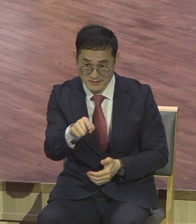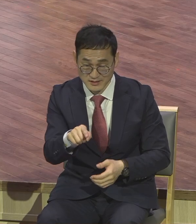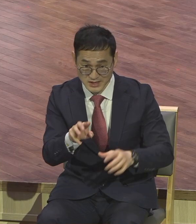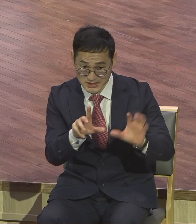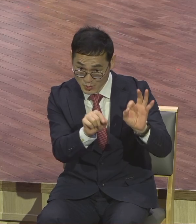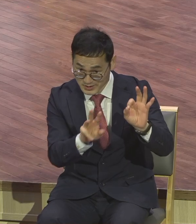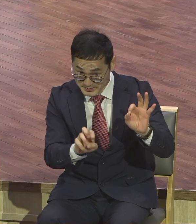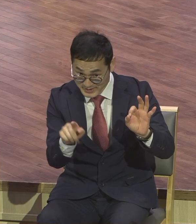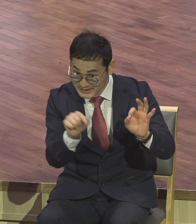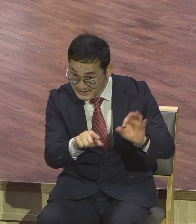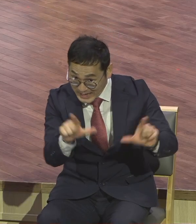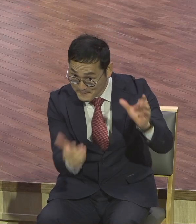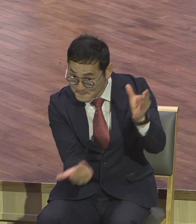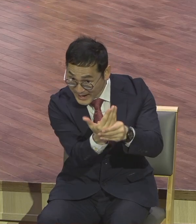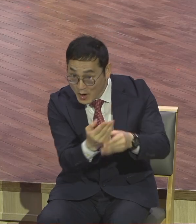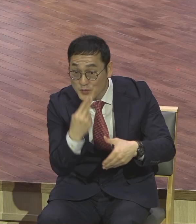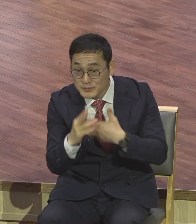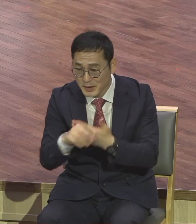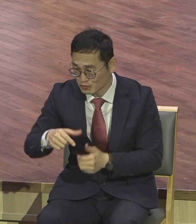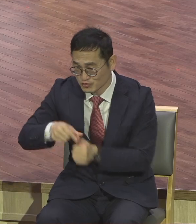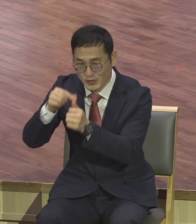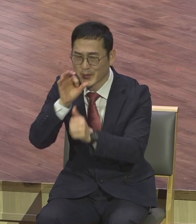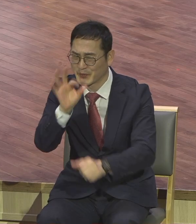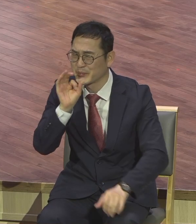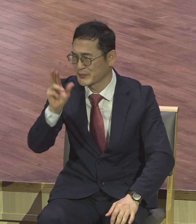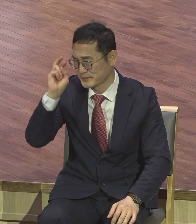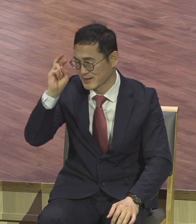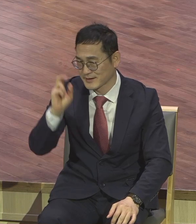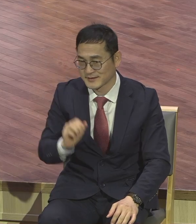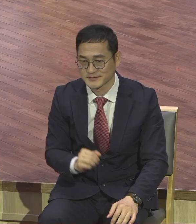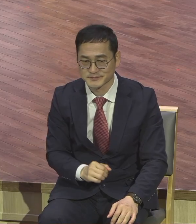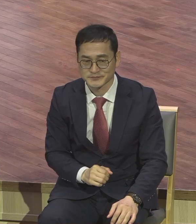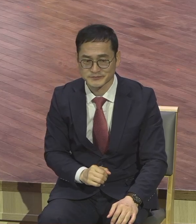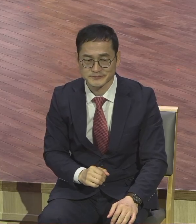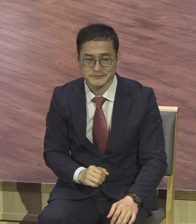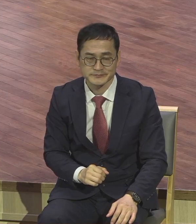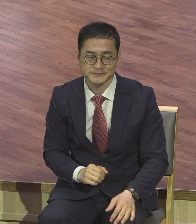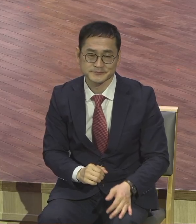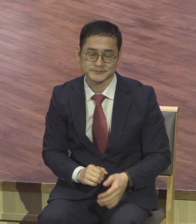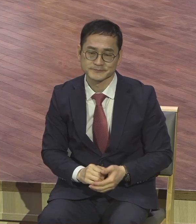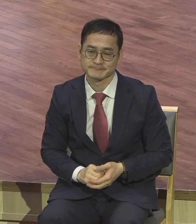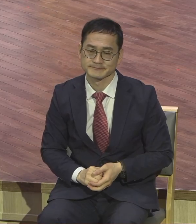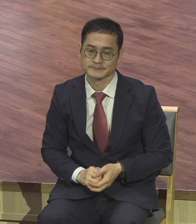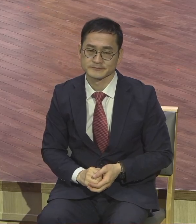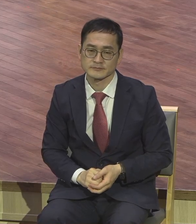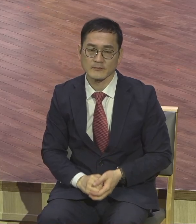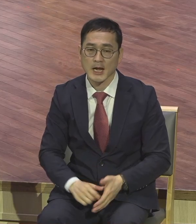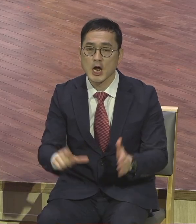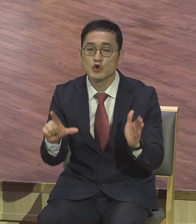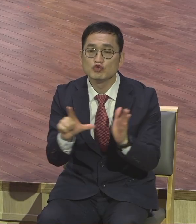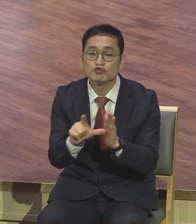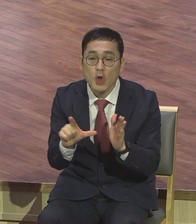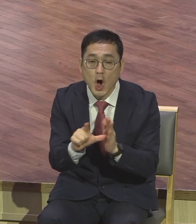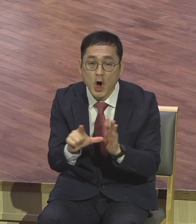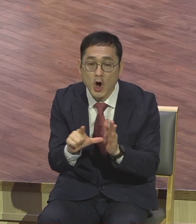10월 31일 어제. 그날. 마틴 루터가 면제부를